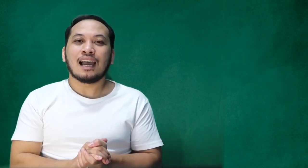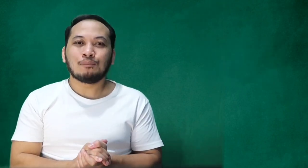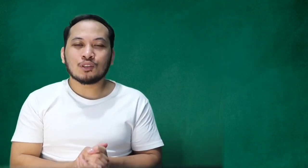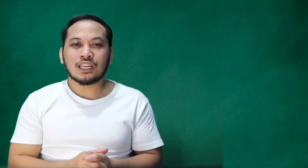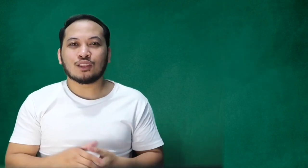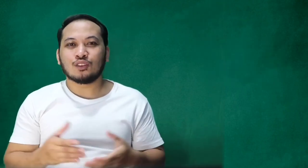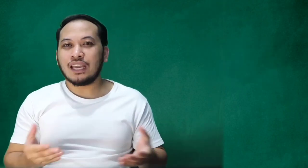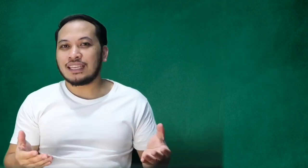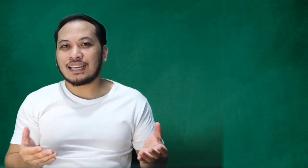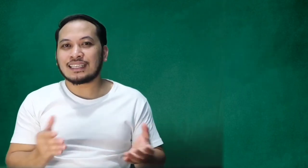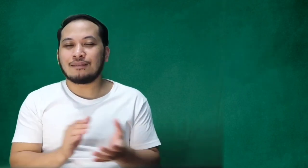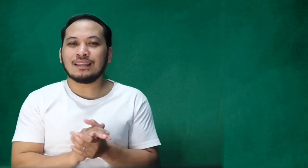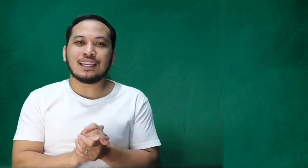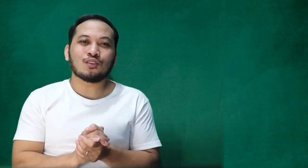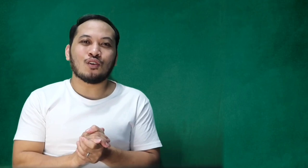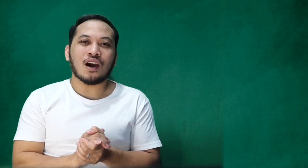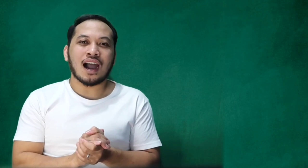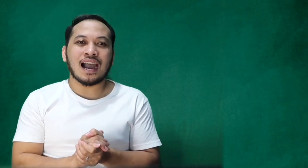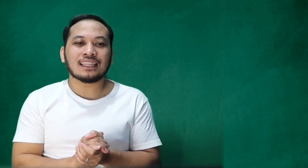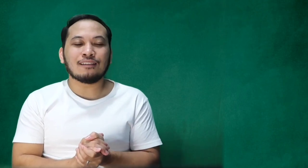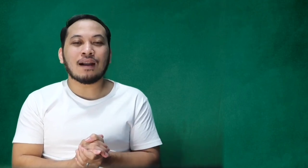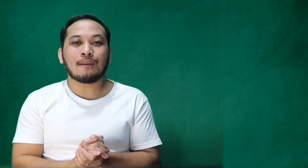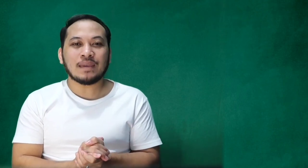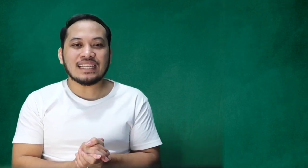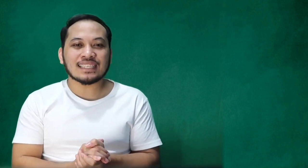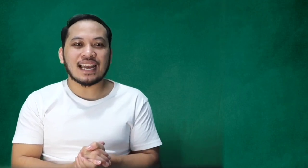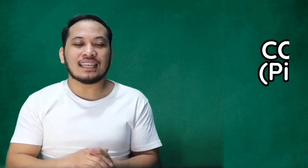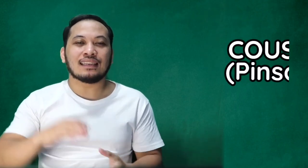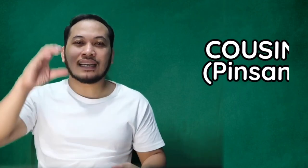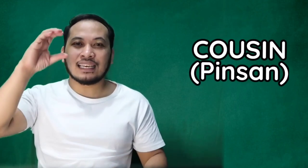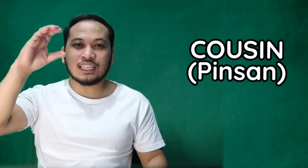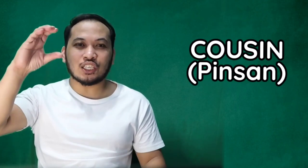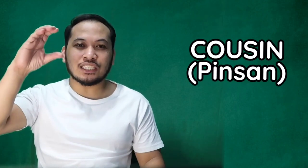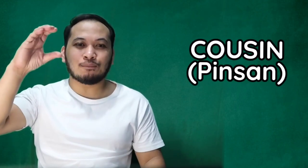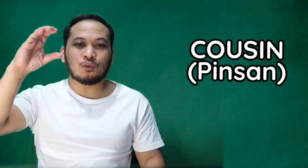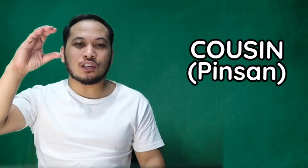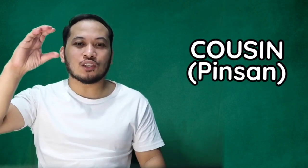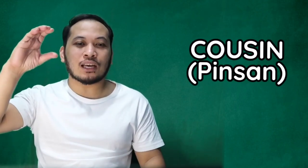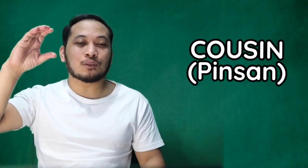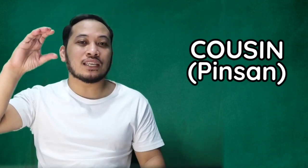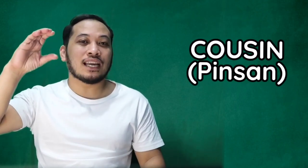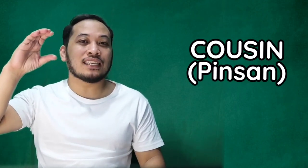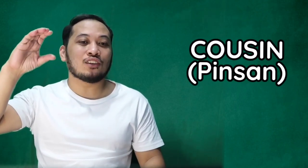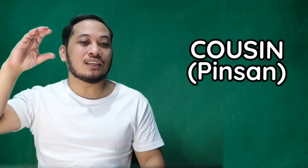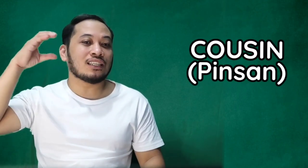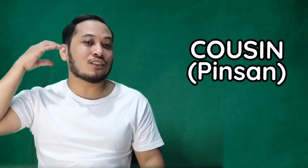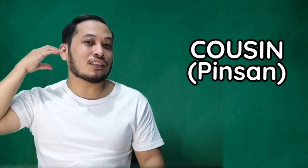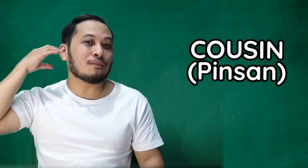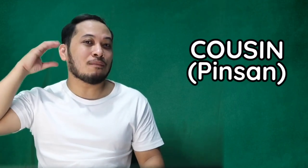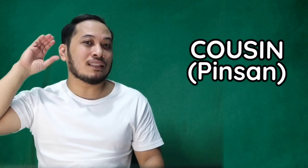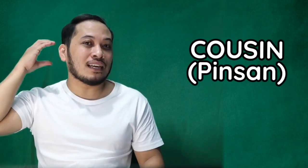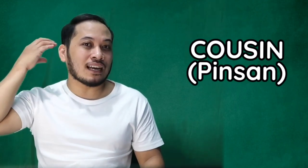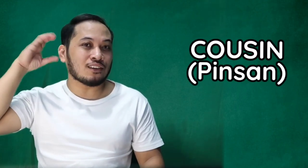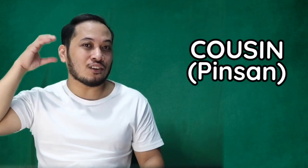Tapos, eto din. Kasama din ito. Ang ating mga pinsan. Nag-letter C po kayo. Tapos, iganyan nyo lang dito sa may bandang ano nyo.